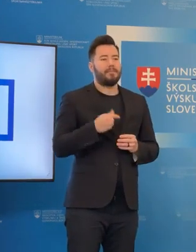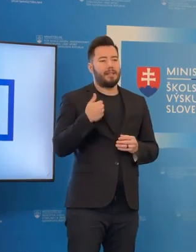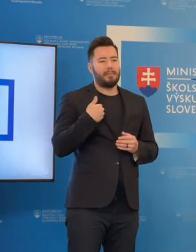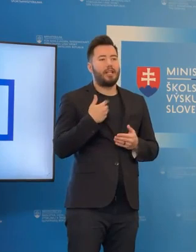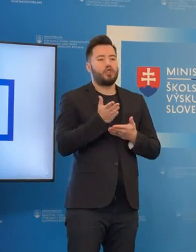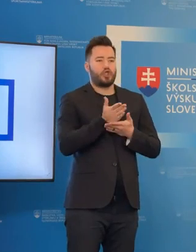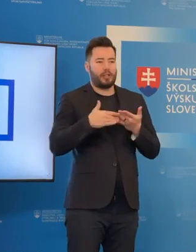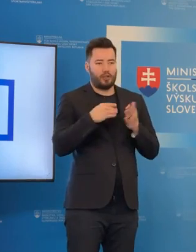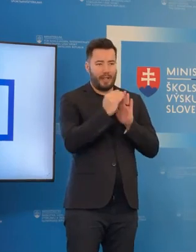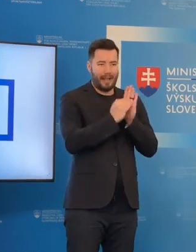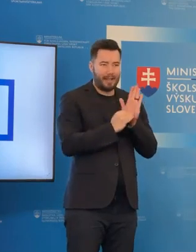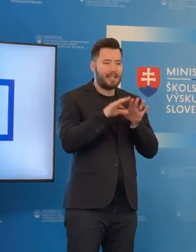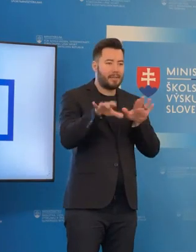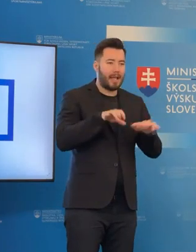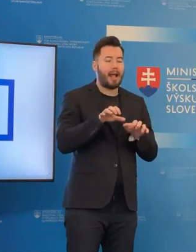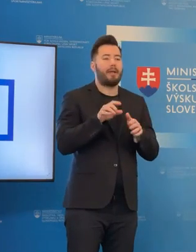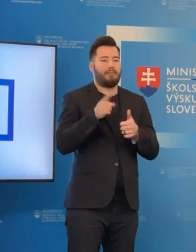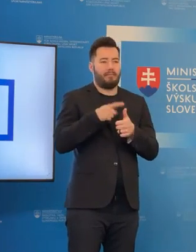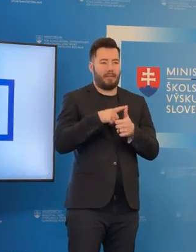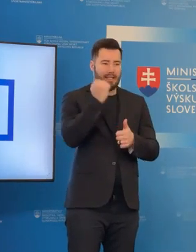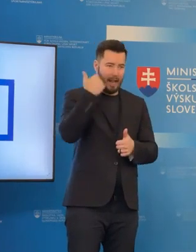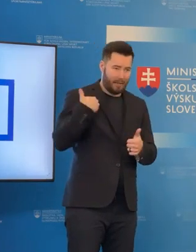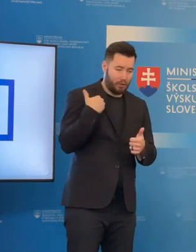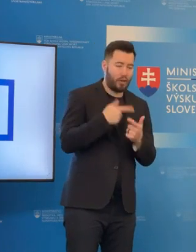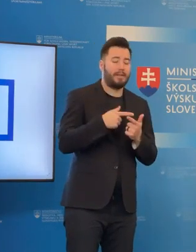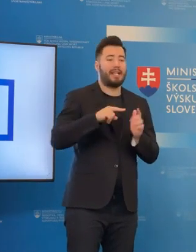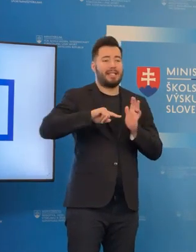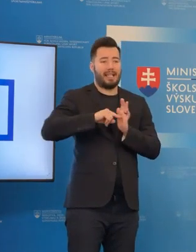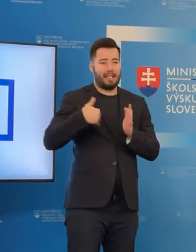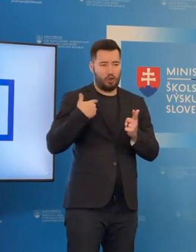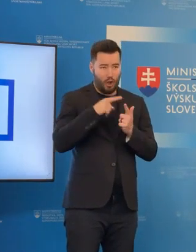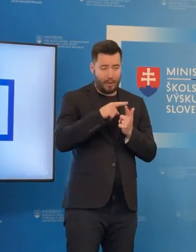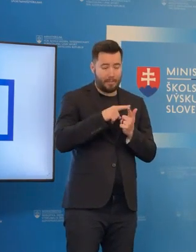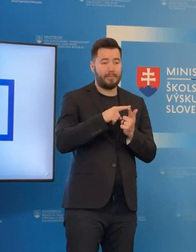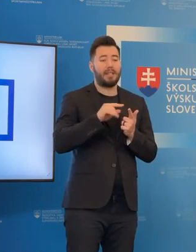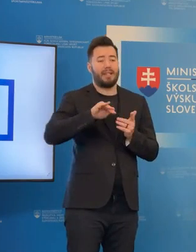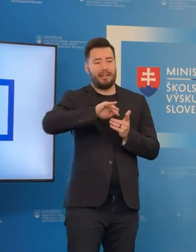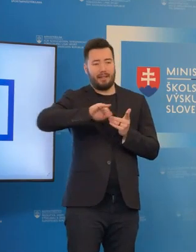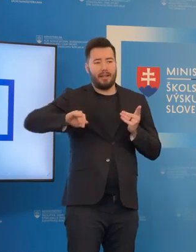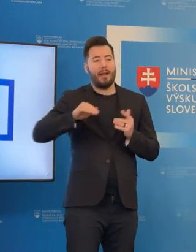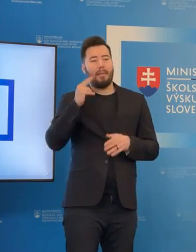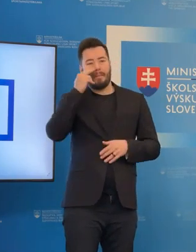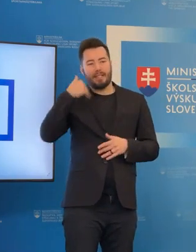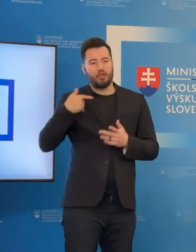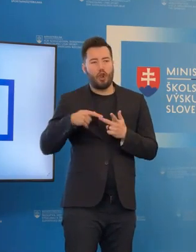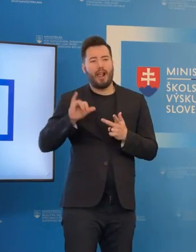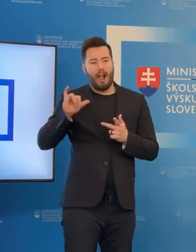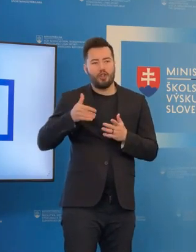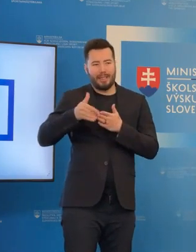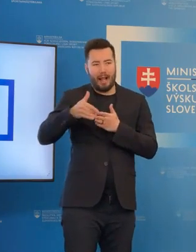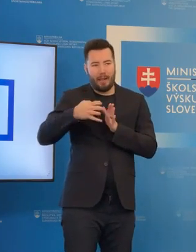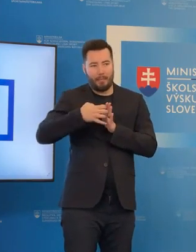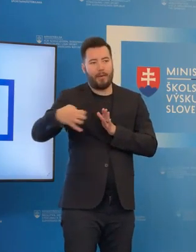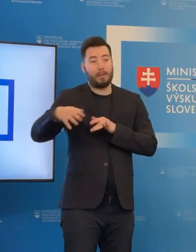zbierame pre základné školy a stredné školy. Pre materské školy ešte budeme pokračovať v jednotlivých zberoch. Ten